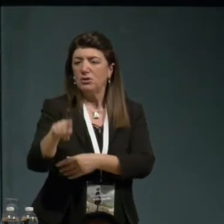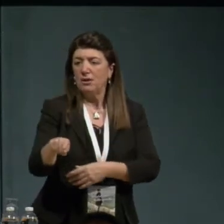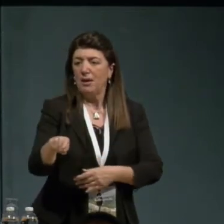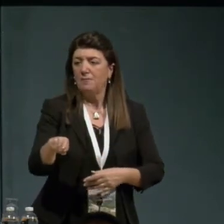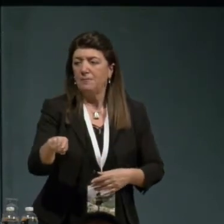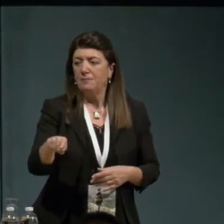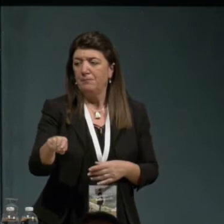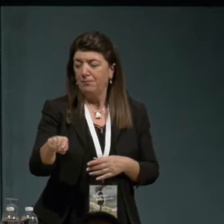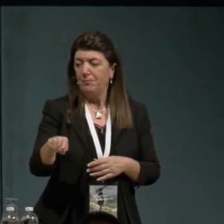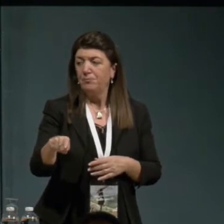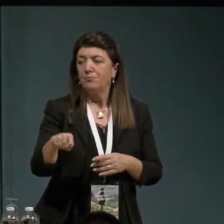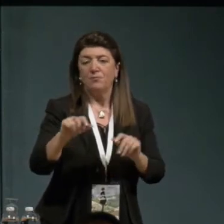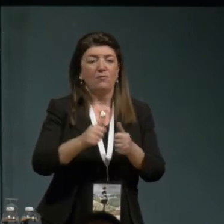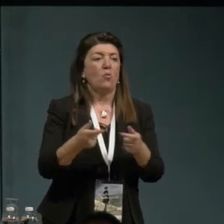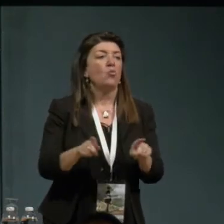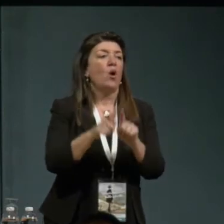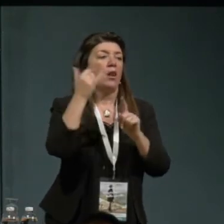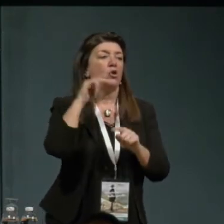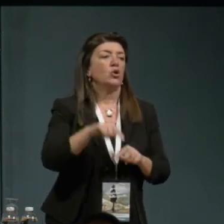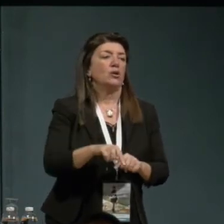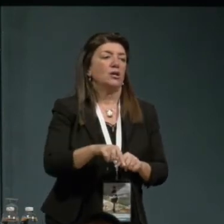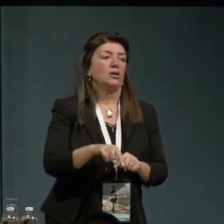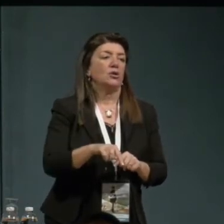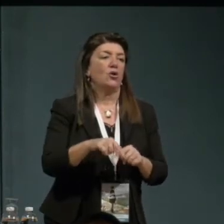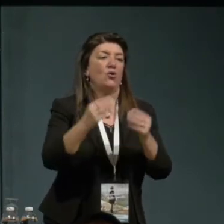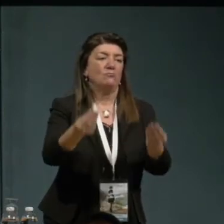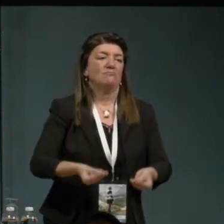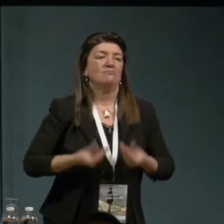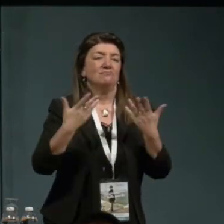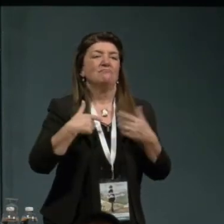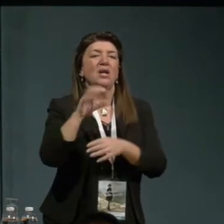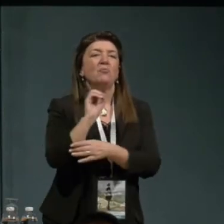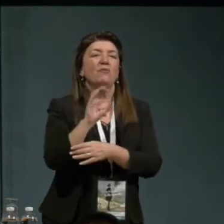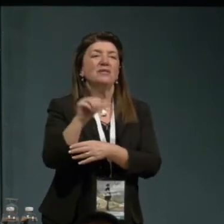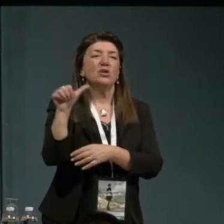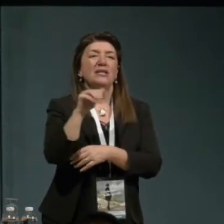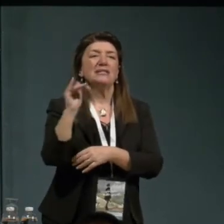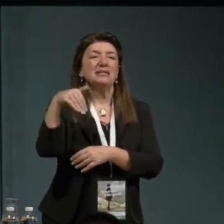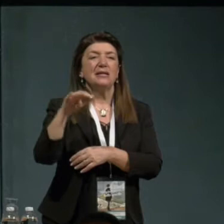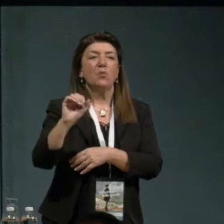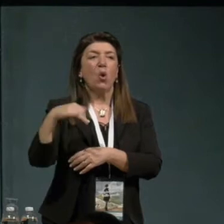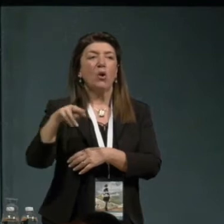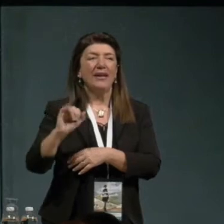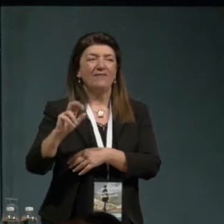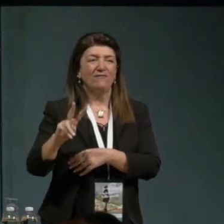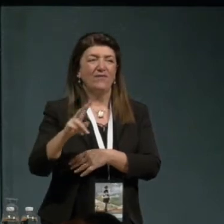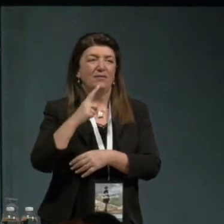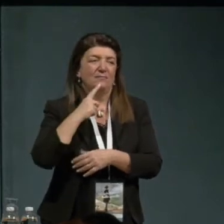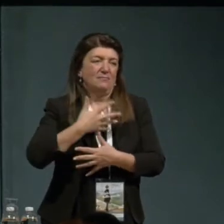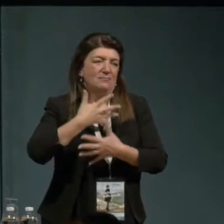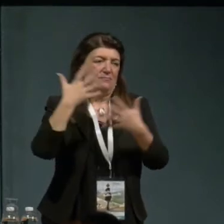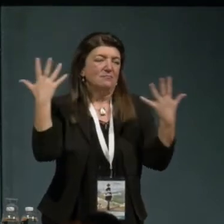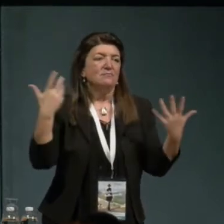come a Torino ci insegna la professoressa Simoni, memorabili. In tutte queste opere